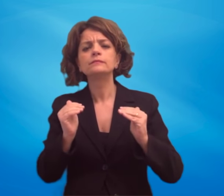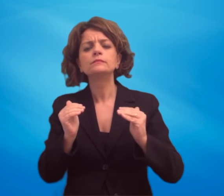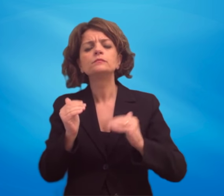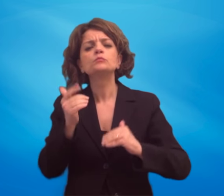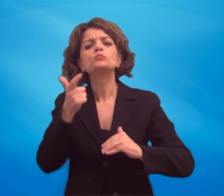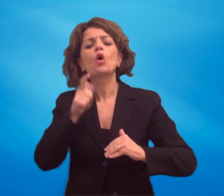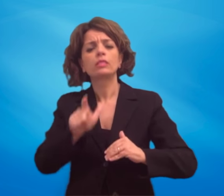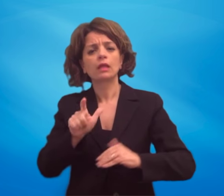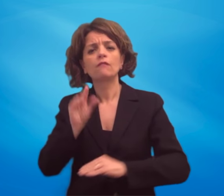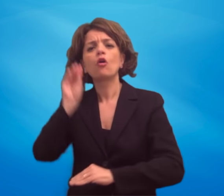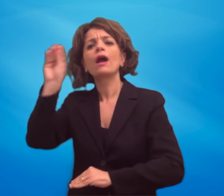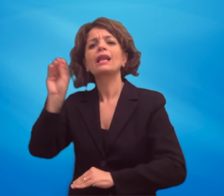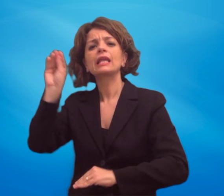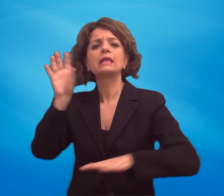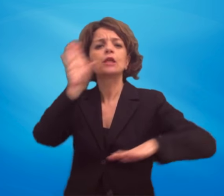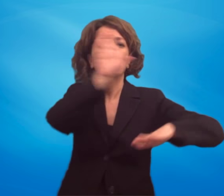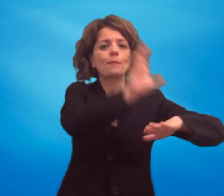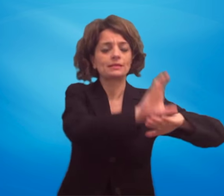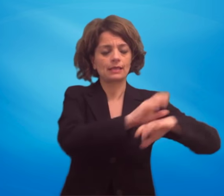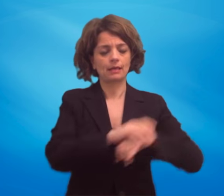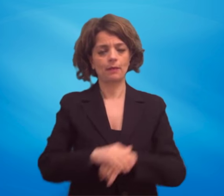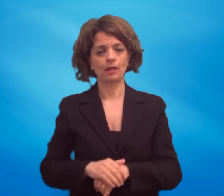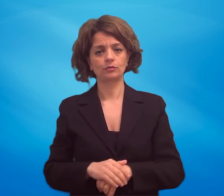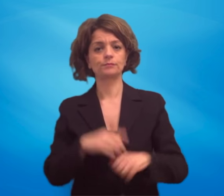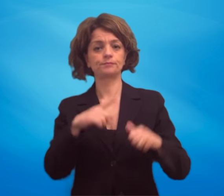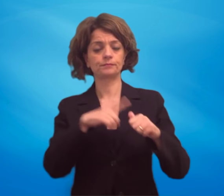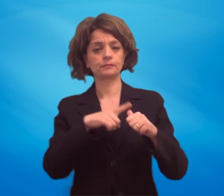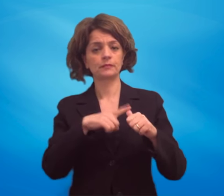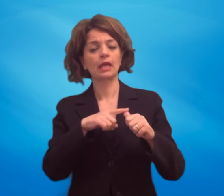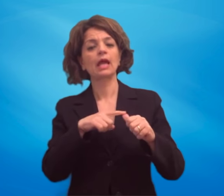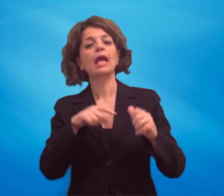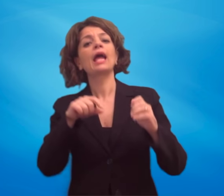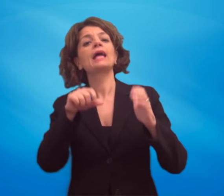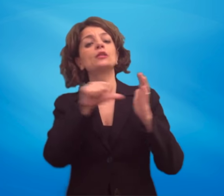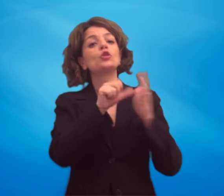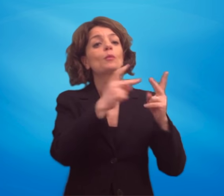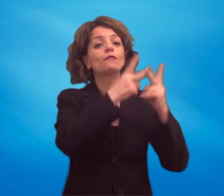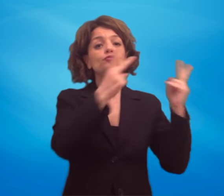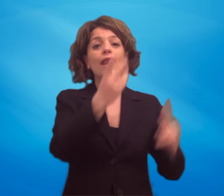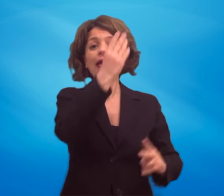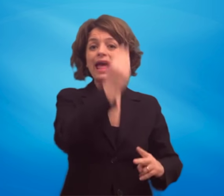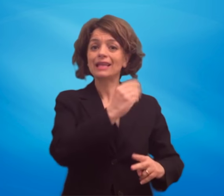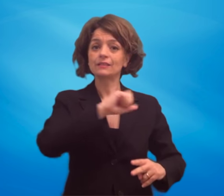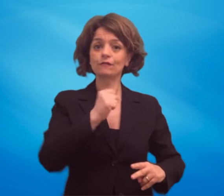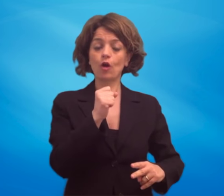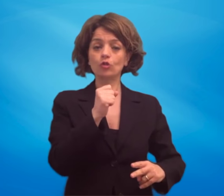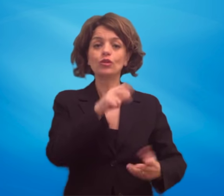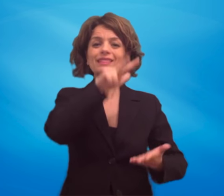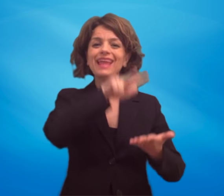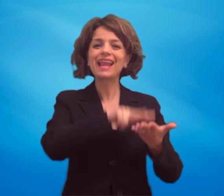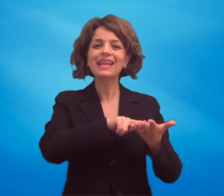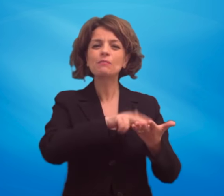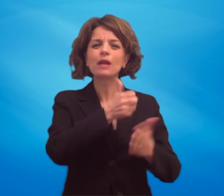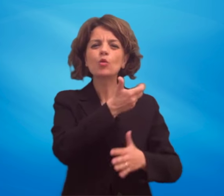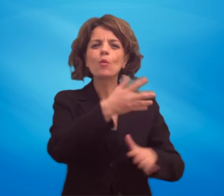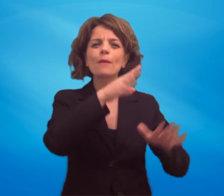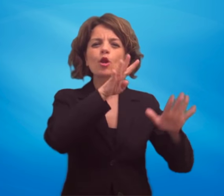1. La sezione provinciale ENS di Foggia, con delibera numero 9 del 15 settembre